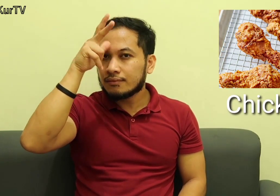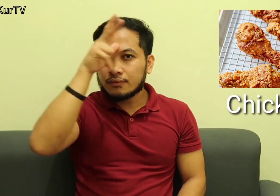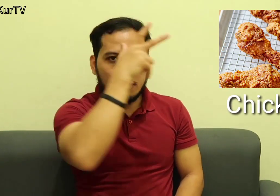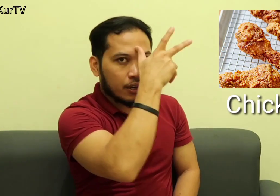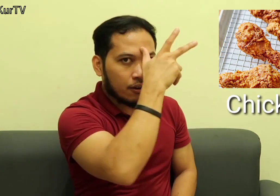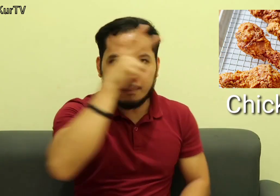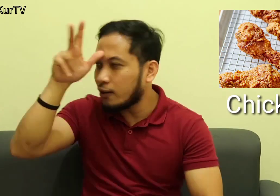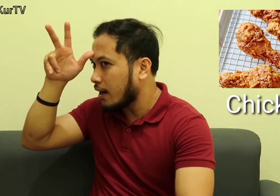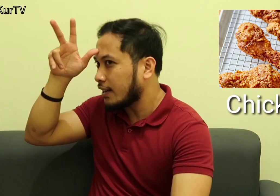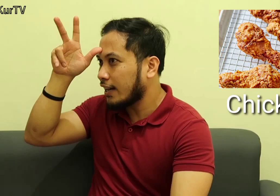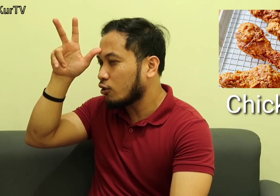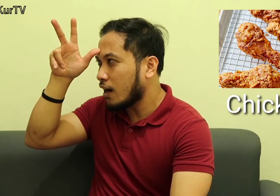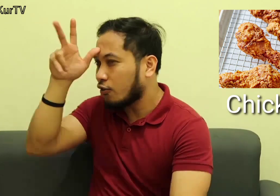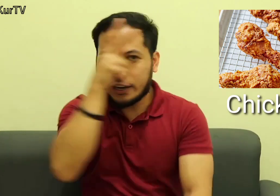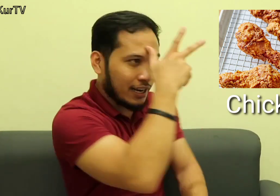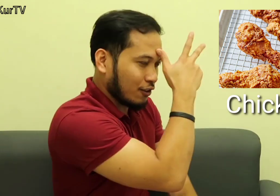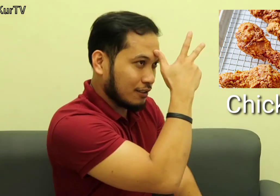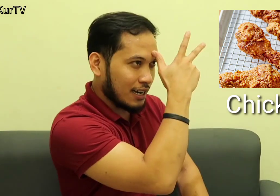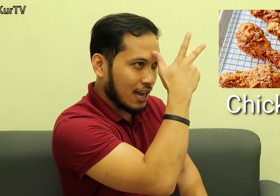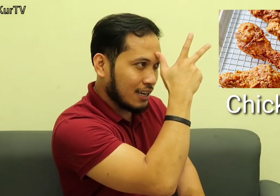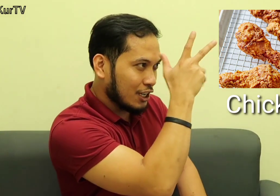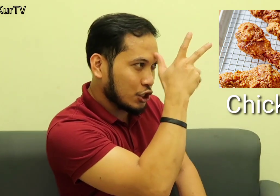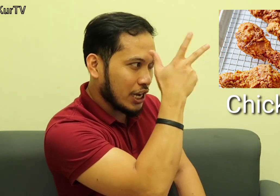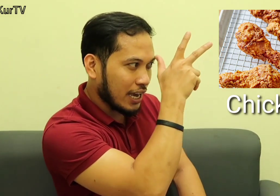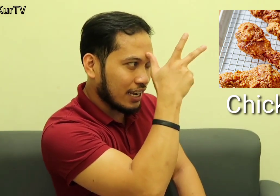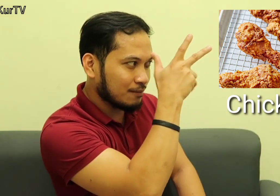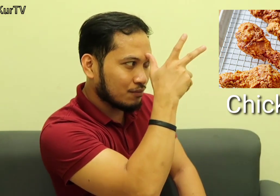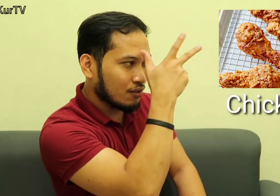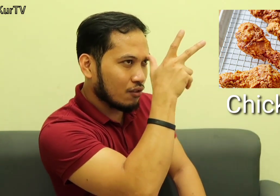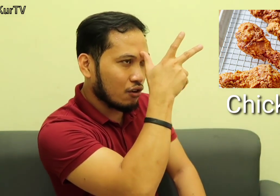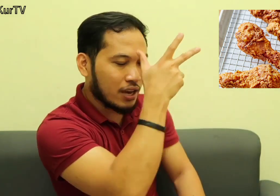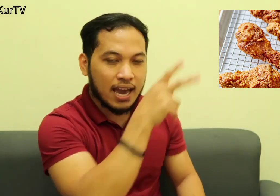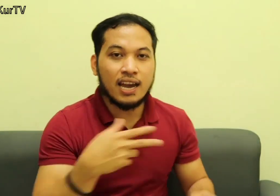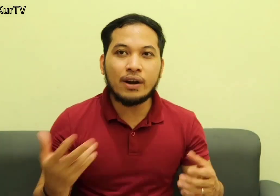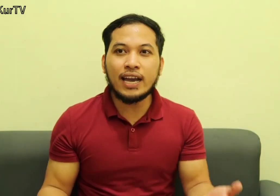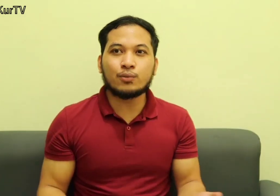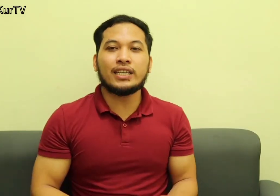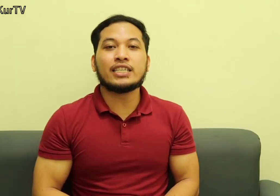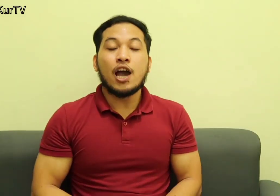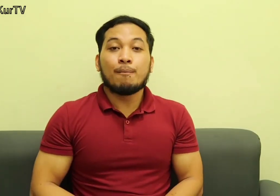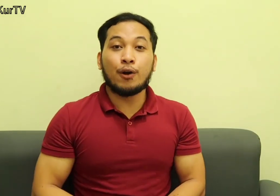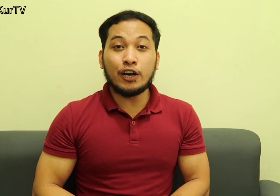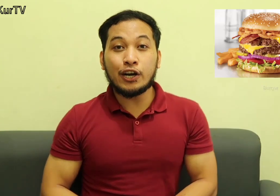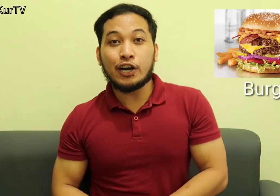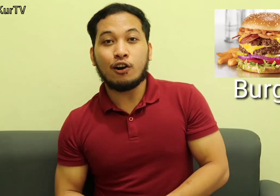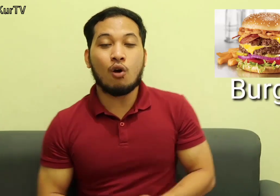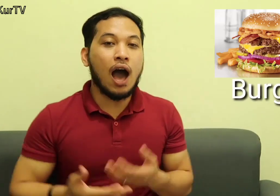Okay Paano ba? Nakaganto ba ako? Or ganito? Ayan Chicken Okay Our next word is Burger O